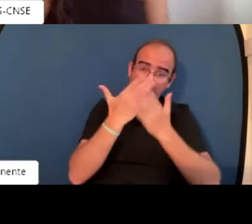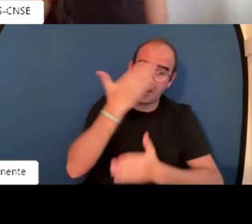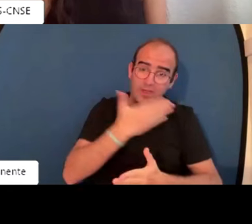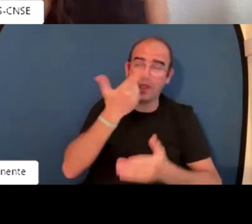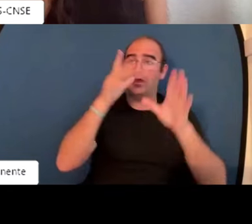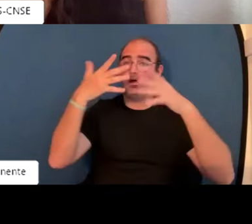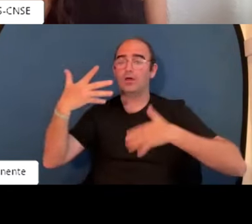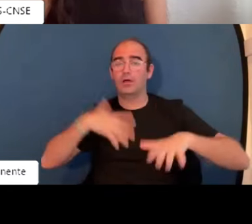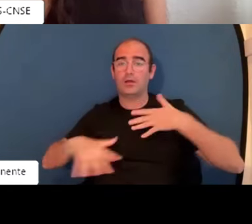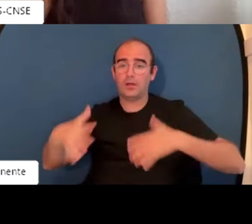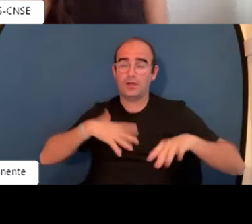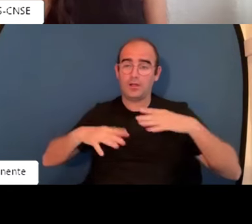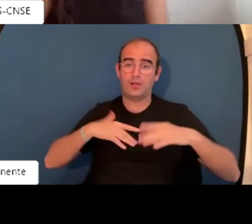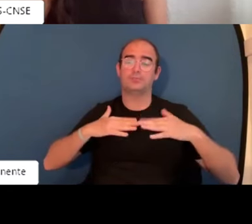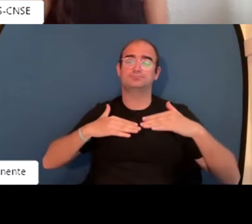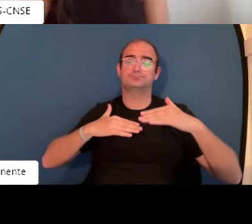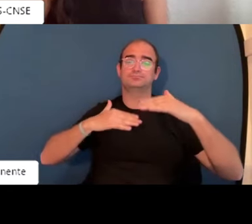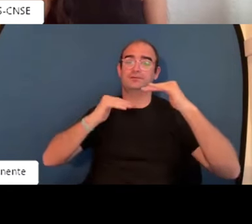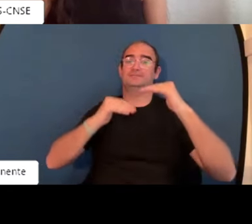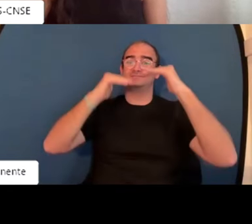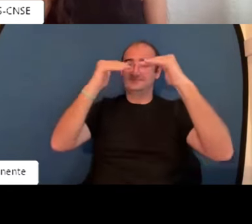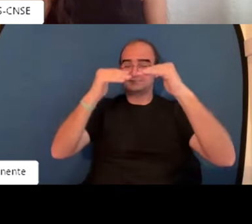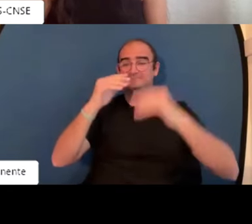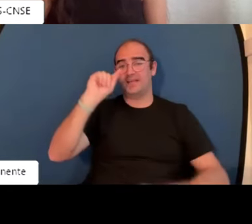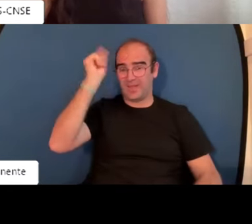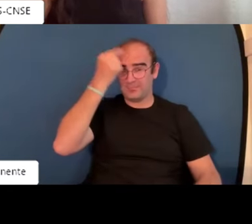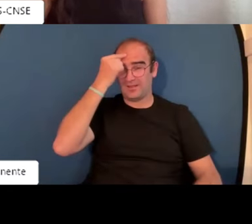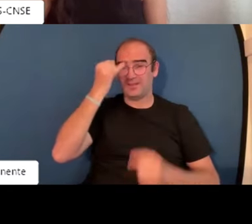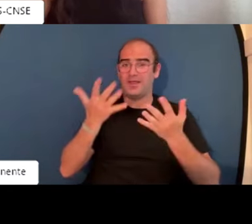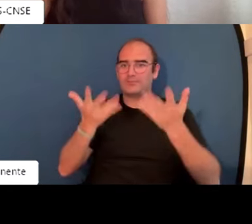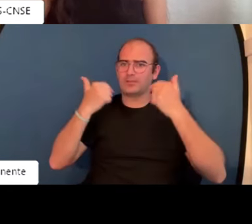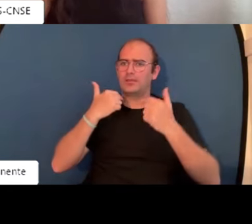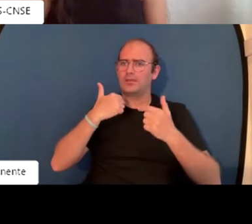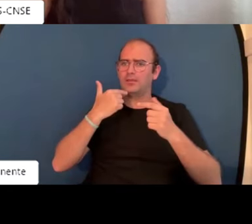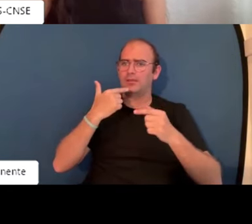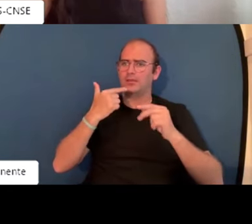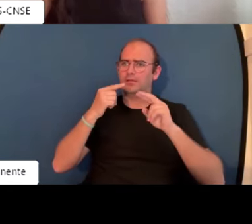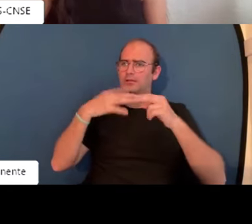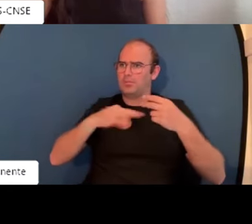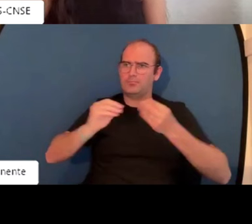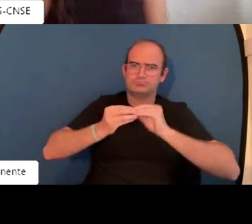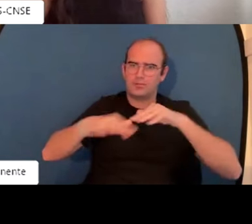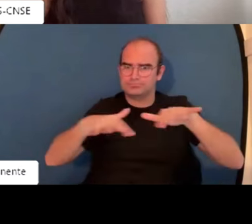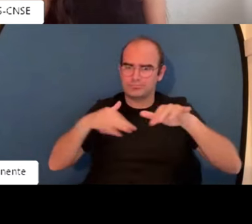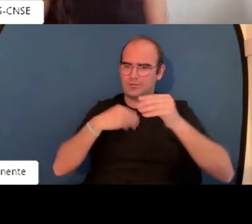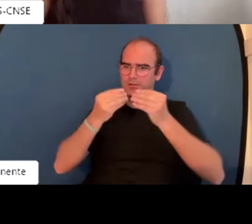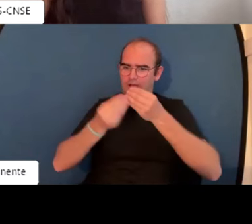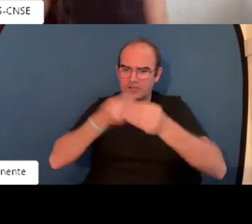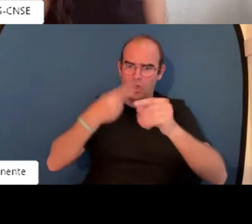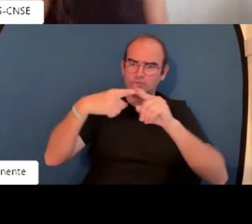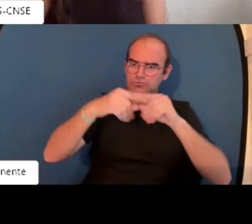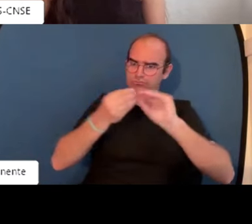vamos recibiendo formación, información, estudiamos en el colegio, vamos asimilando toda esta información y después de adquirir todas estas